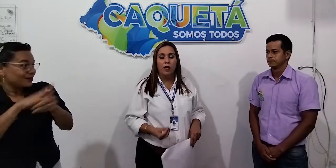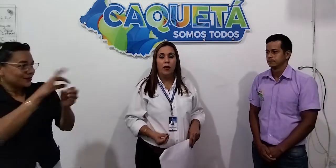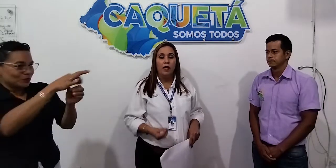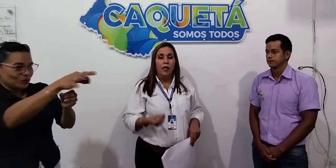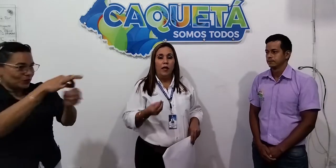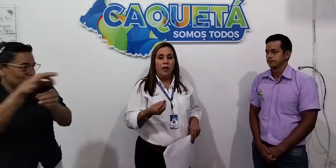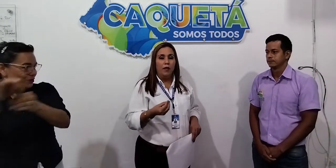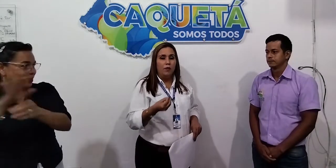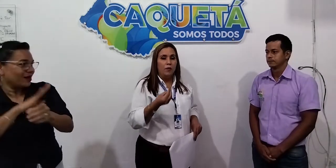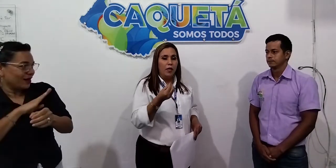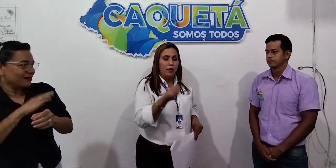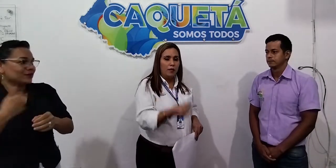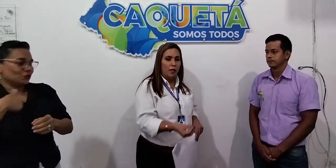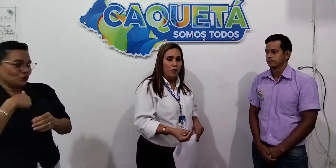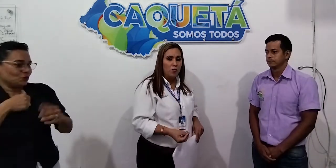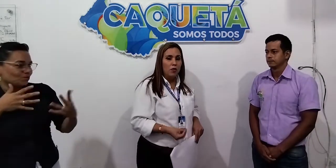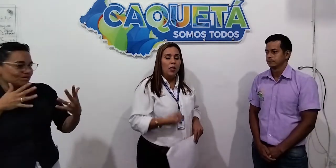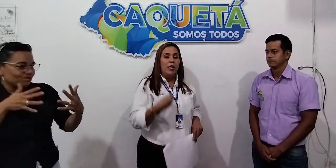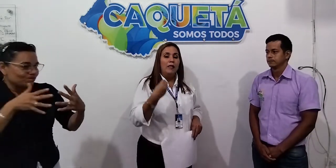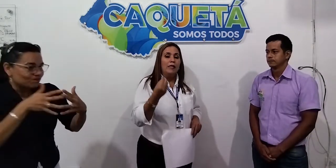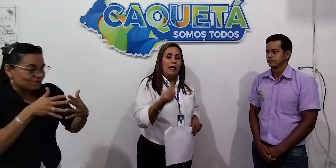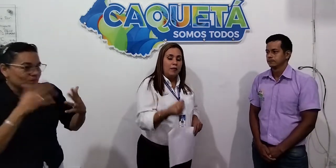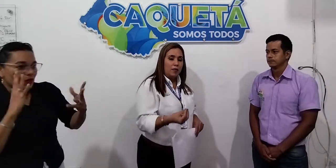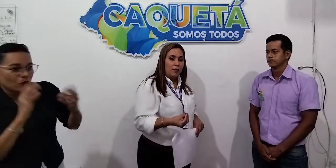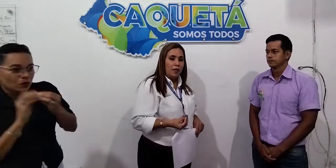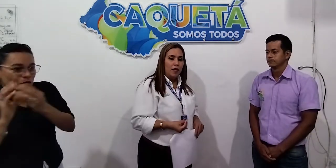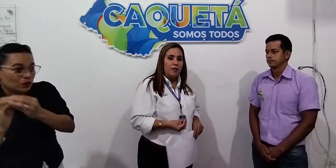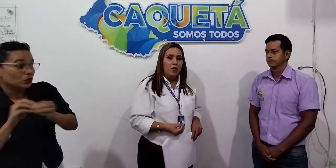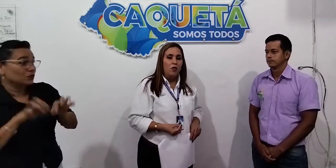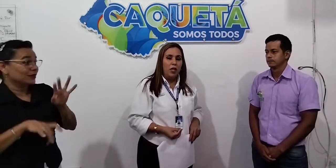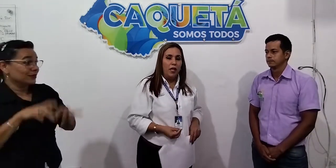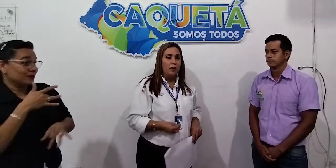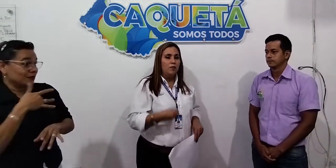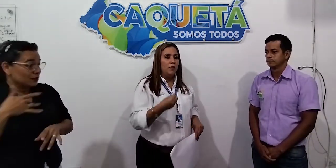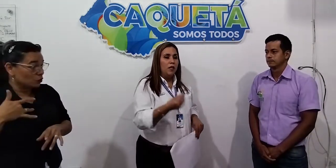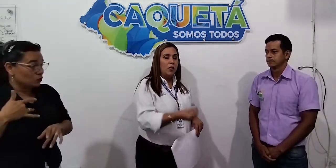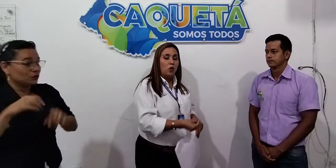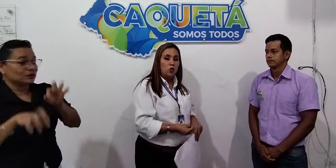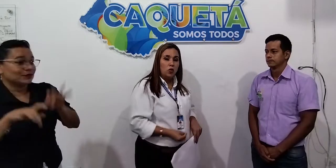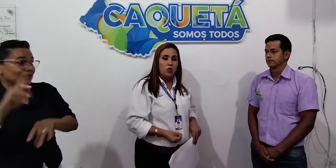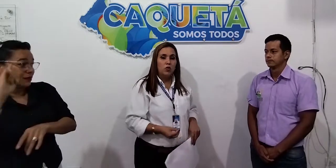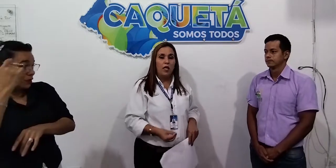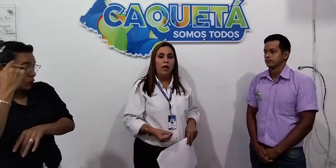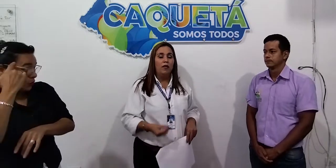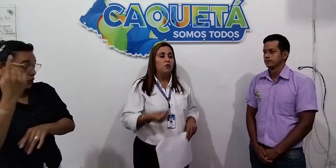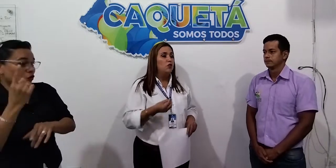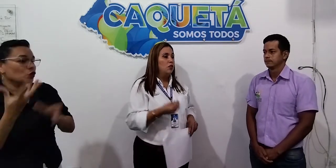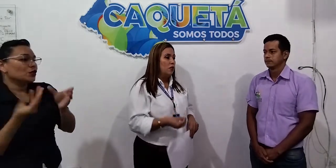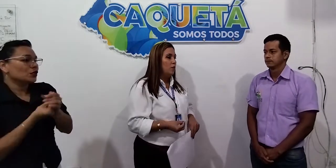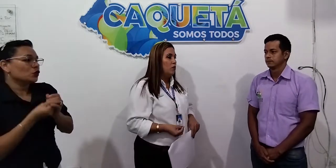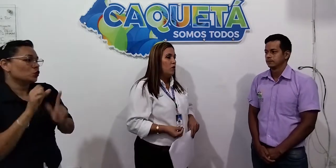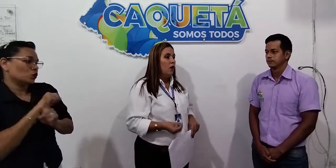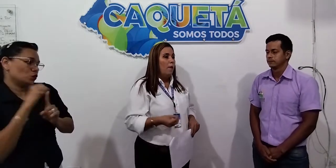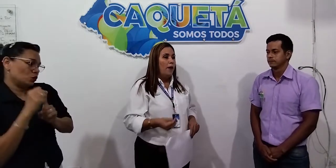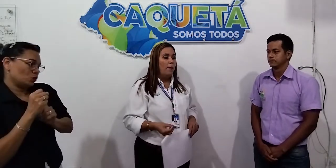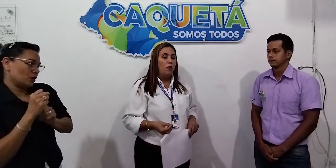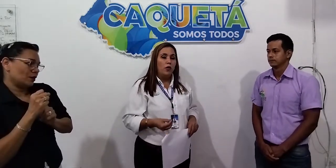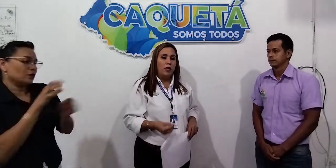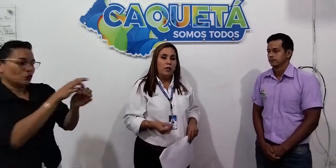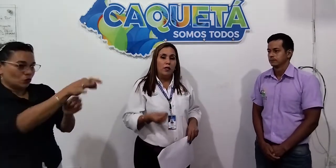salud, las secretarías de gobierno, inclusión social en los municipios para poder tener